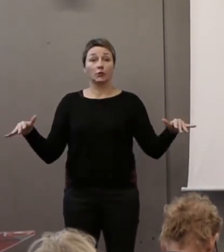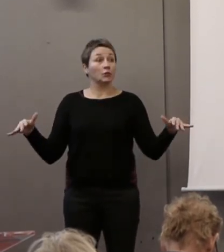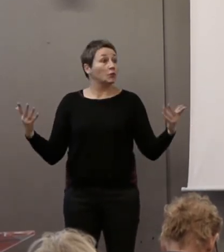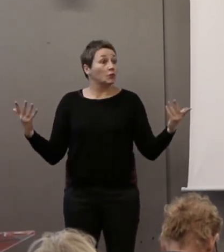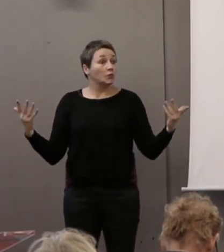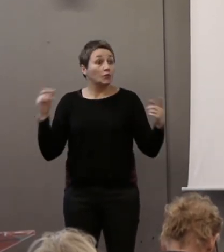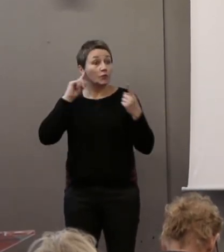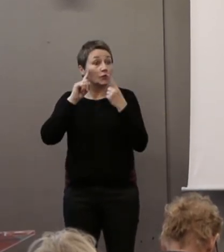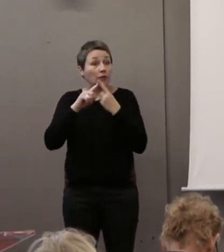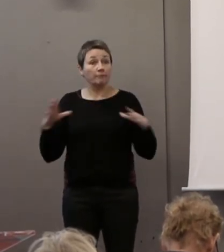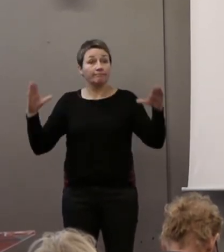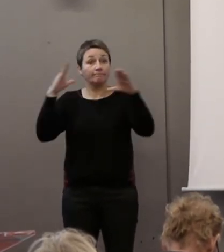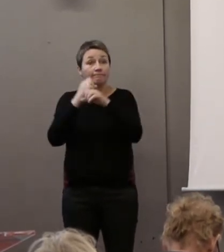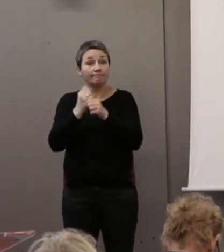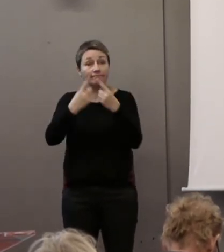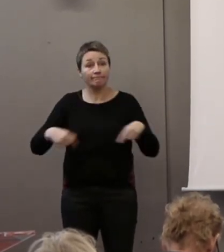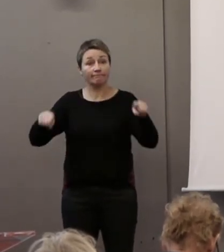sur le conseil scientifique, le comité scientifique.